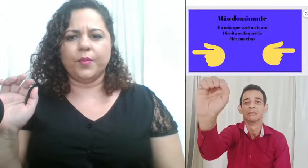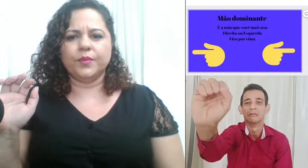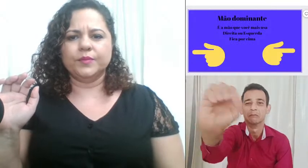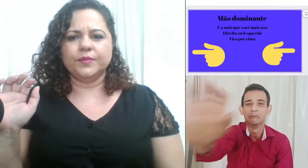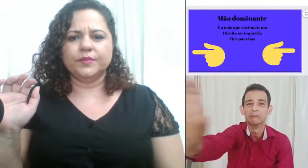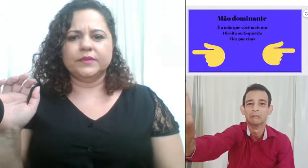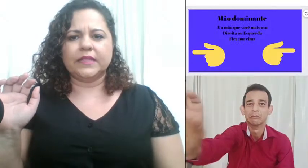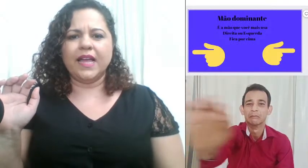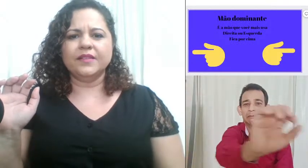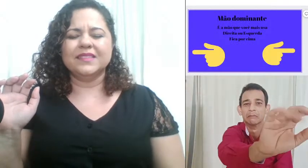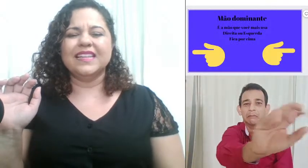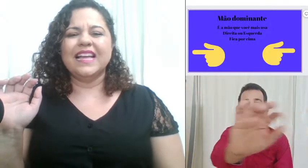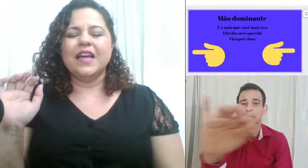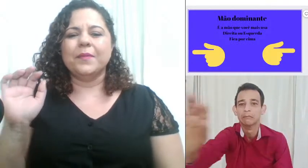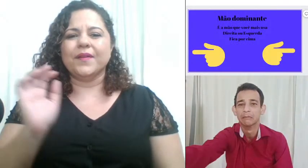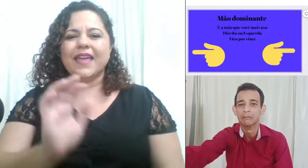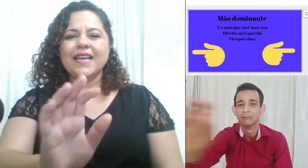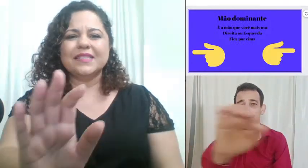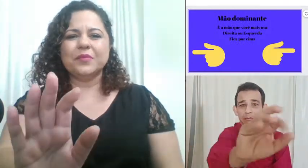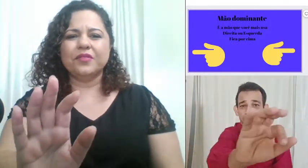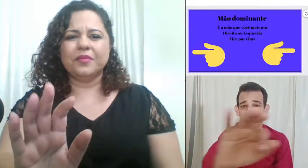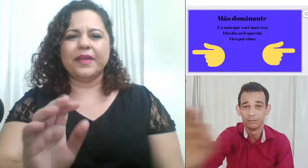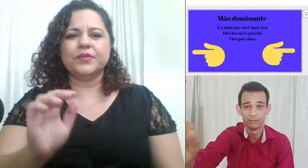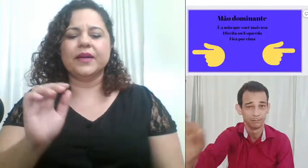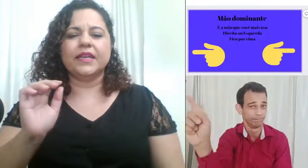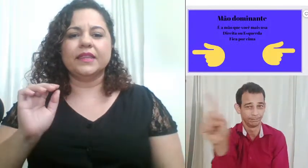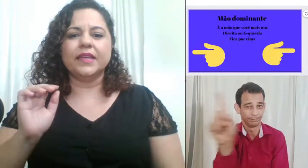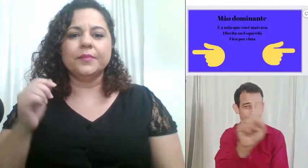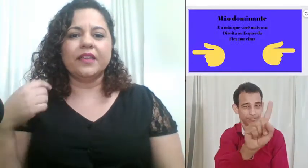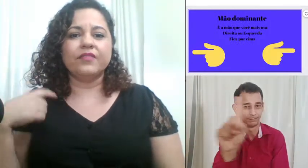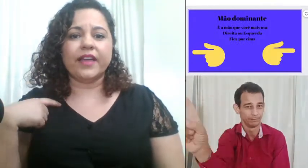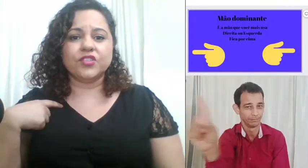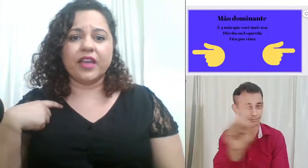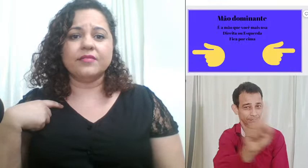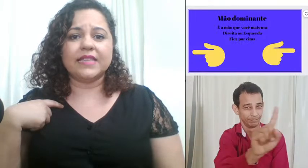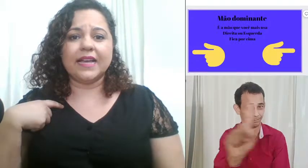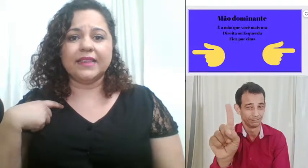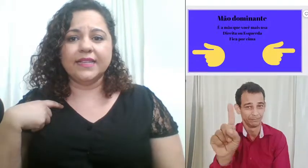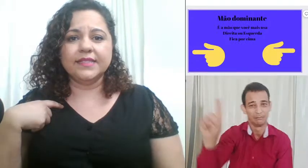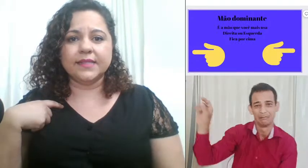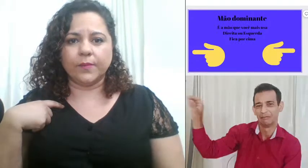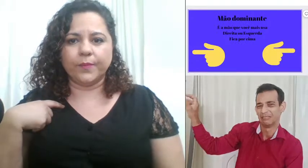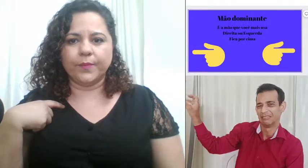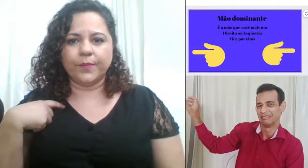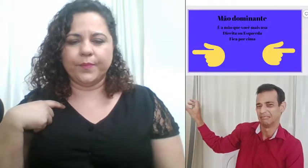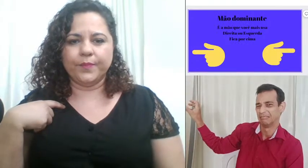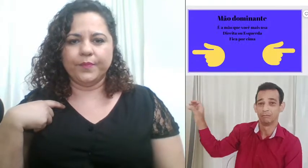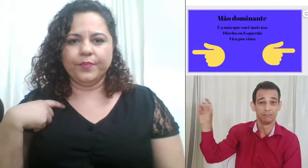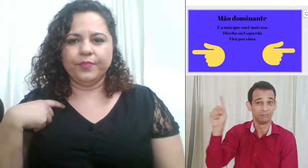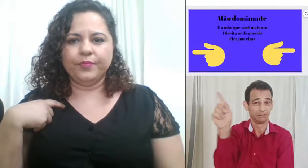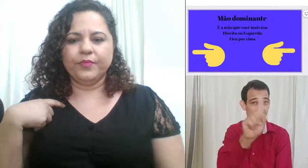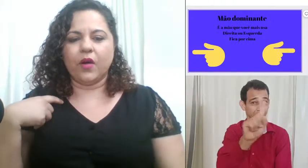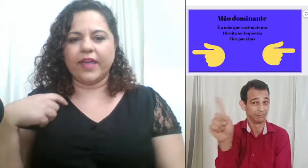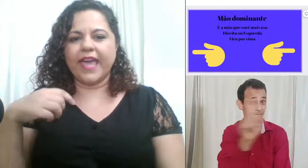tá porque esse movimento aqui também vai te causar tensão ok